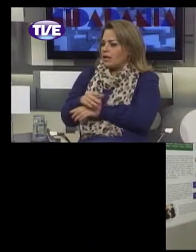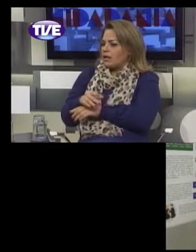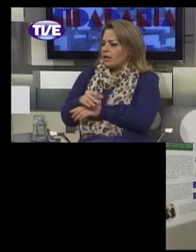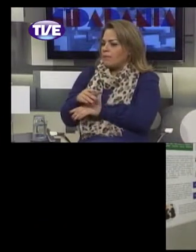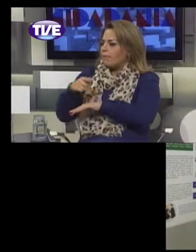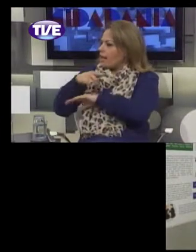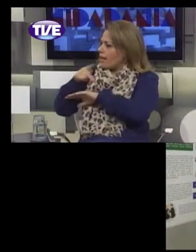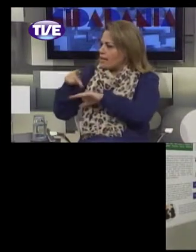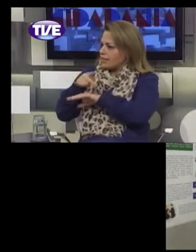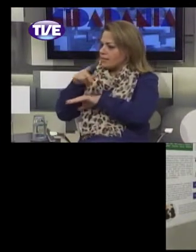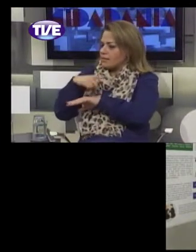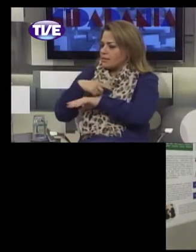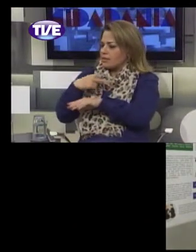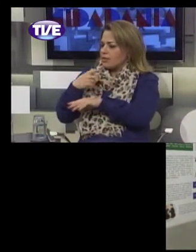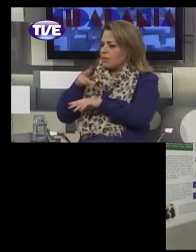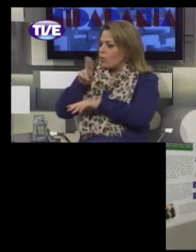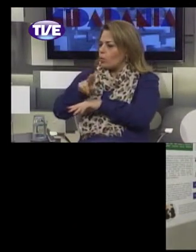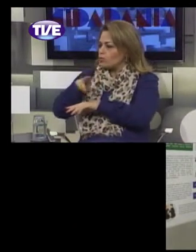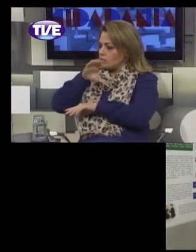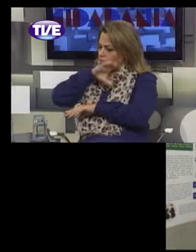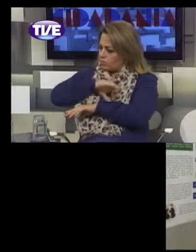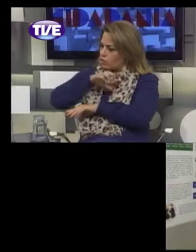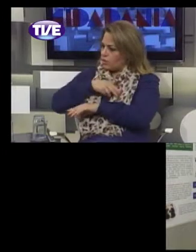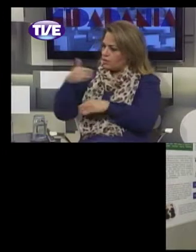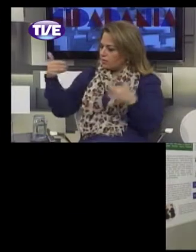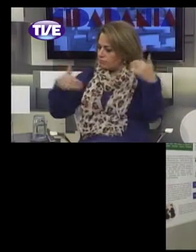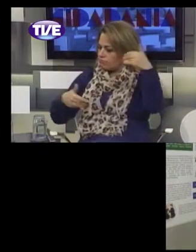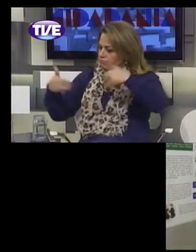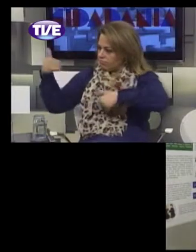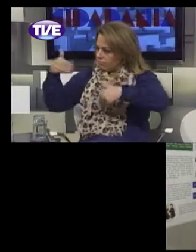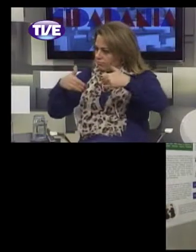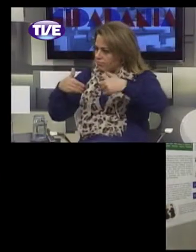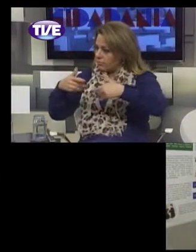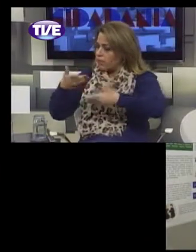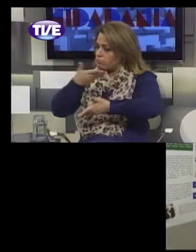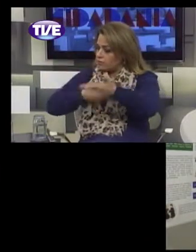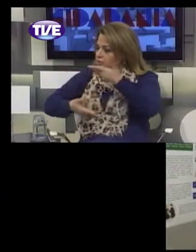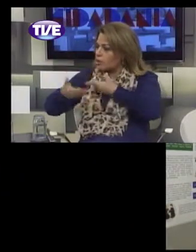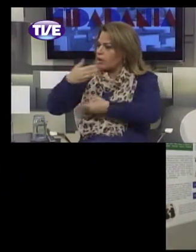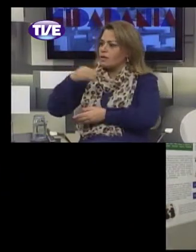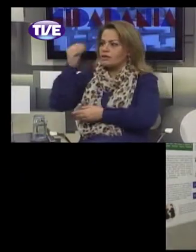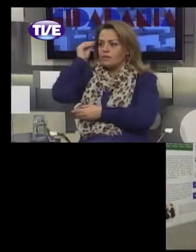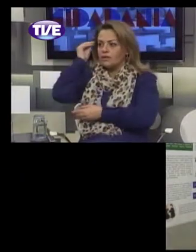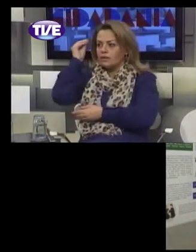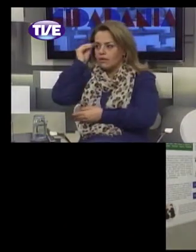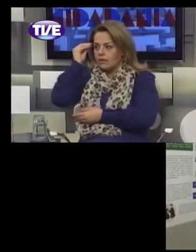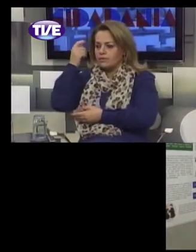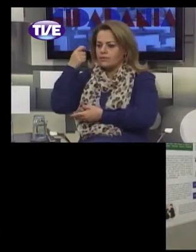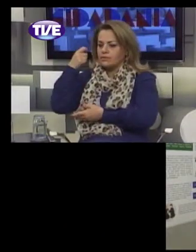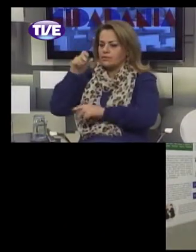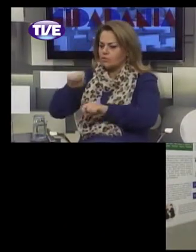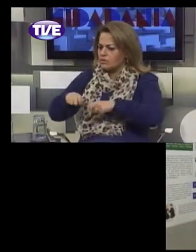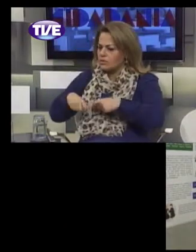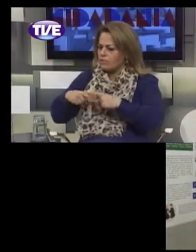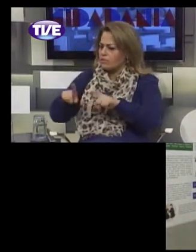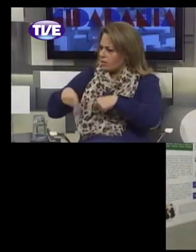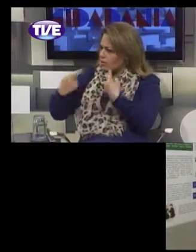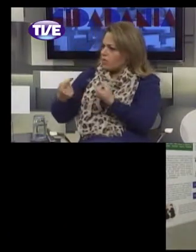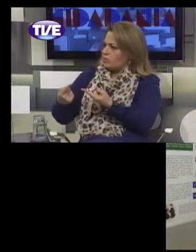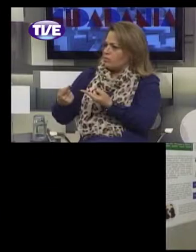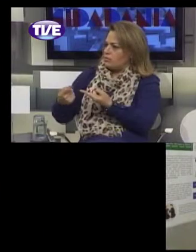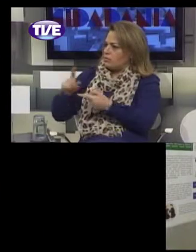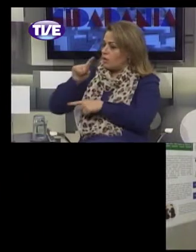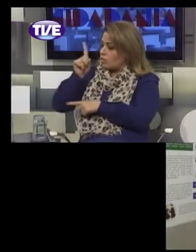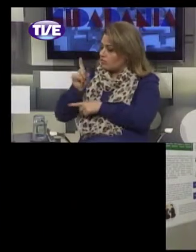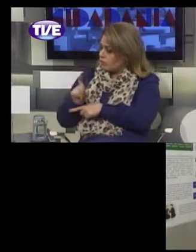portuguesa, de modo que a gente possa socializar as nossas experiências, os nossos desafios, as nossas dúvidas. E,